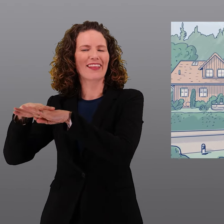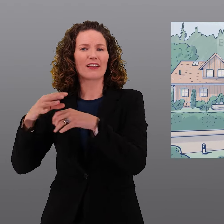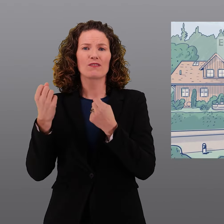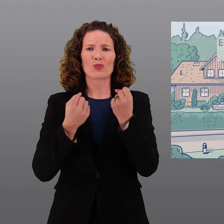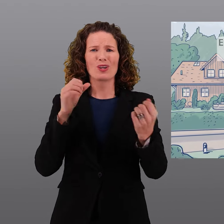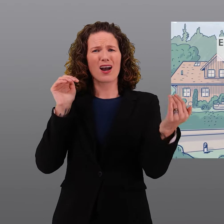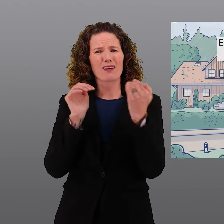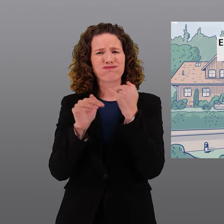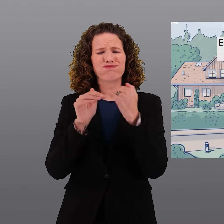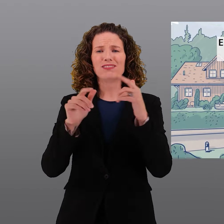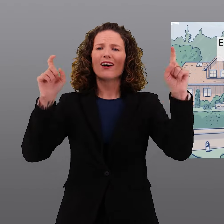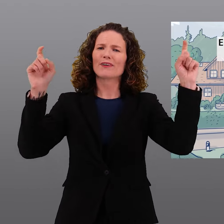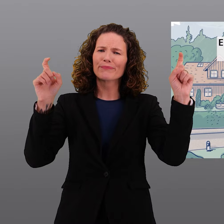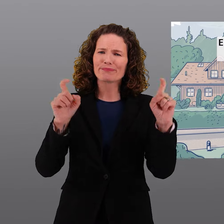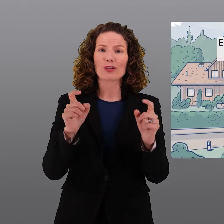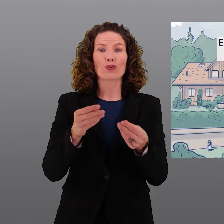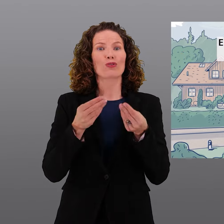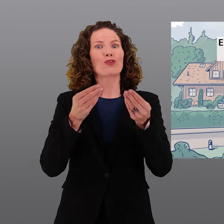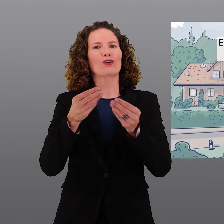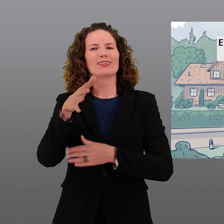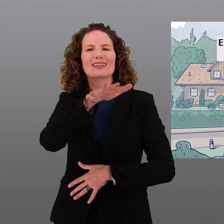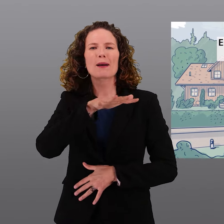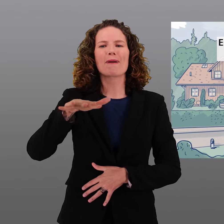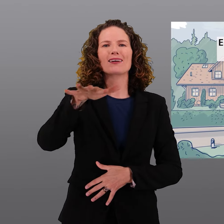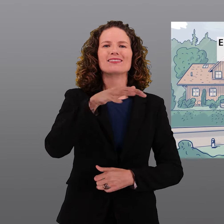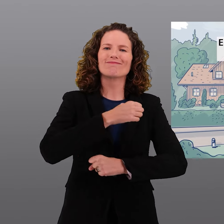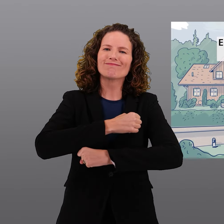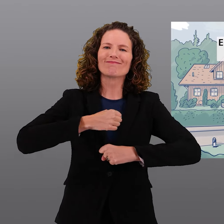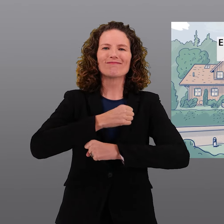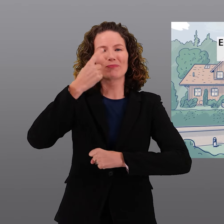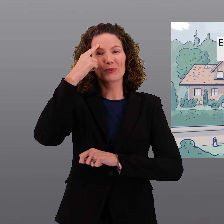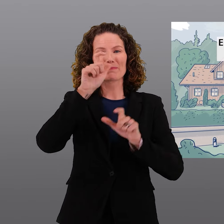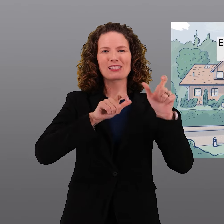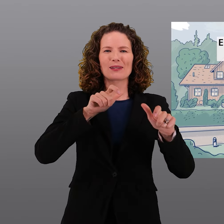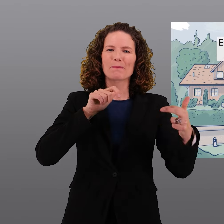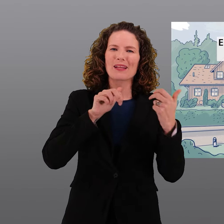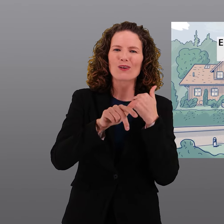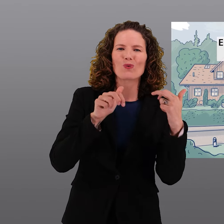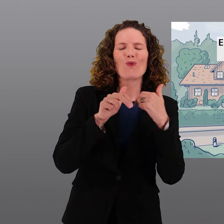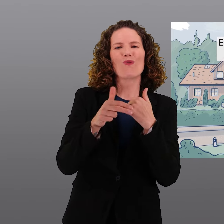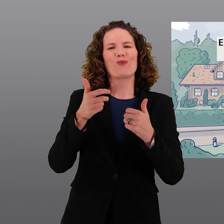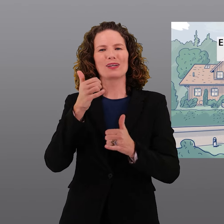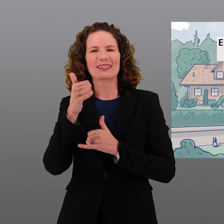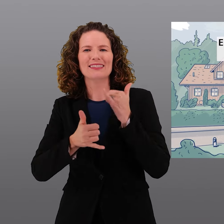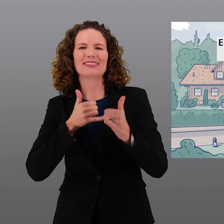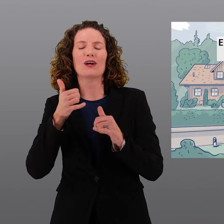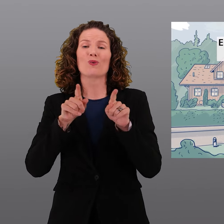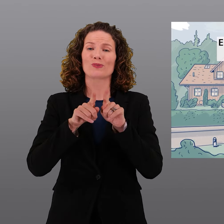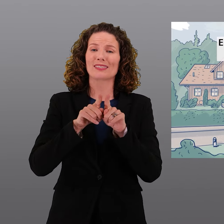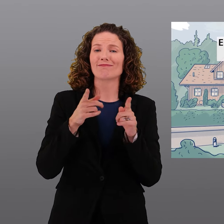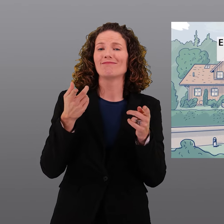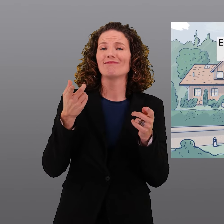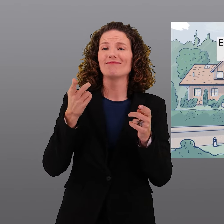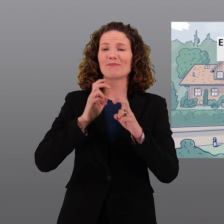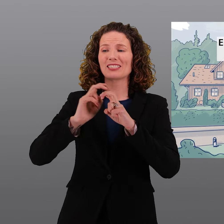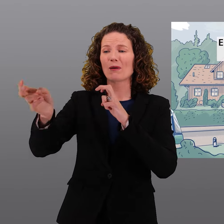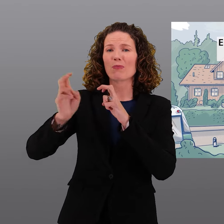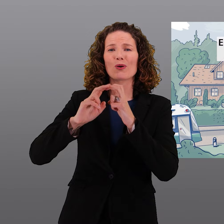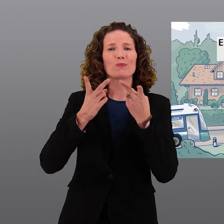désengorgement des villes, des villages et des quartiers d'habitation créera, par ailleurs, de l'espace pour les piétons et les cyclistes, mais aussi pour les